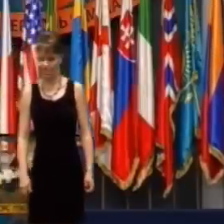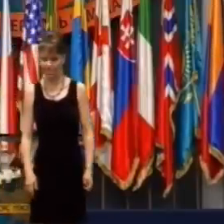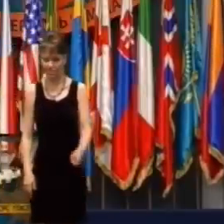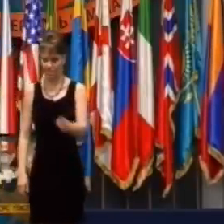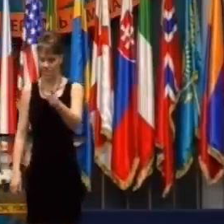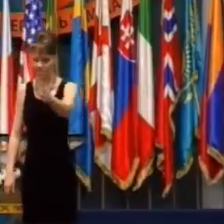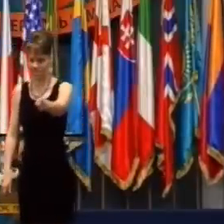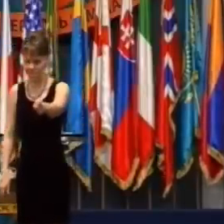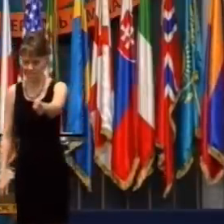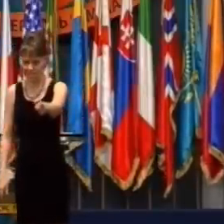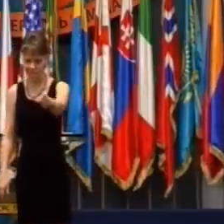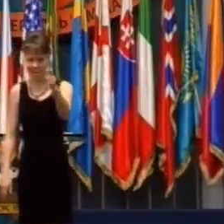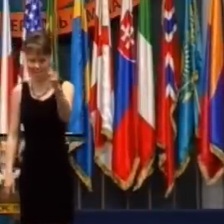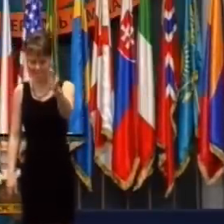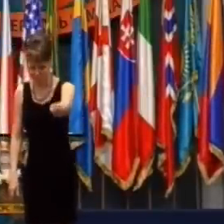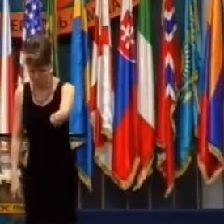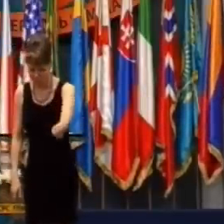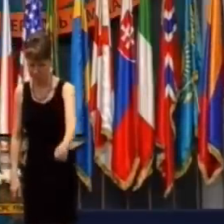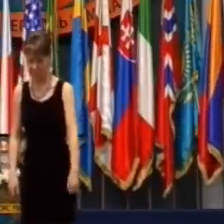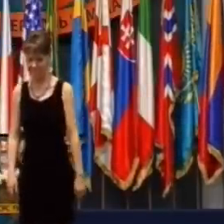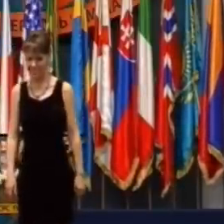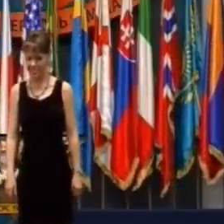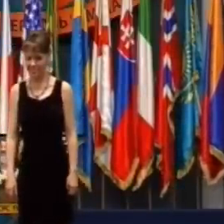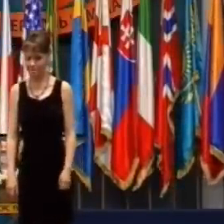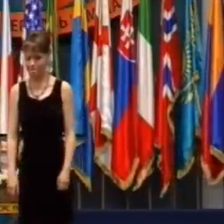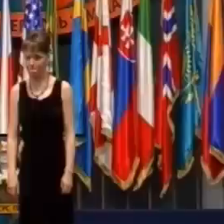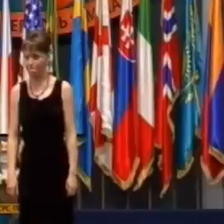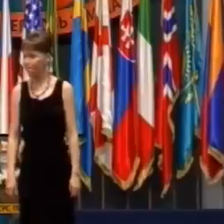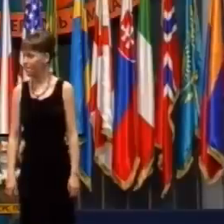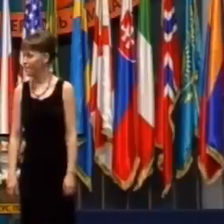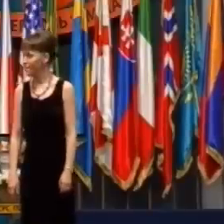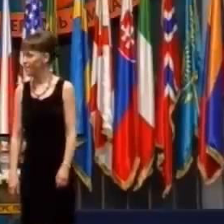a ukázal som mu ty zastaň.